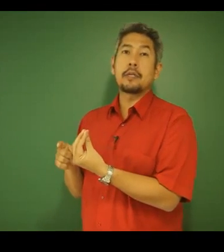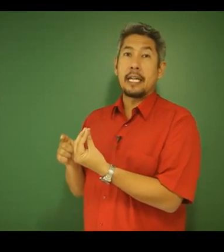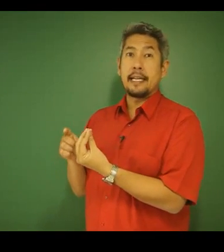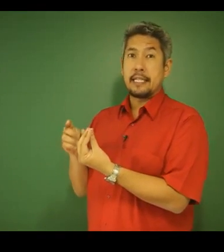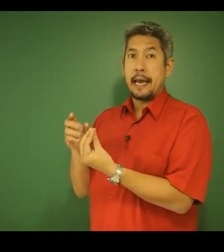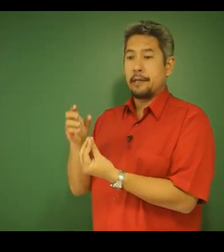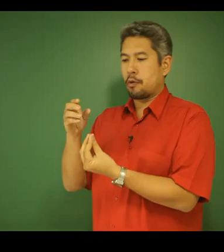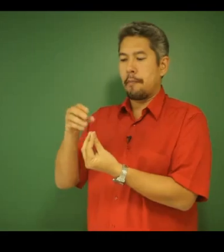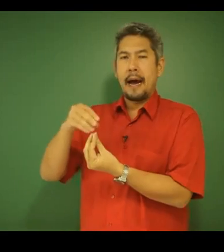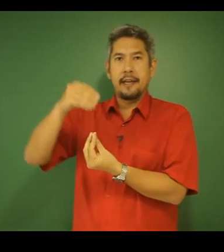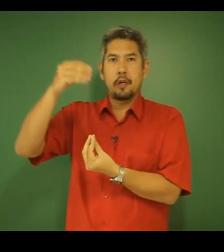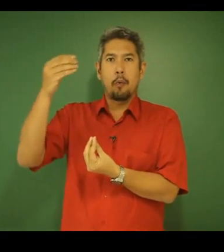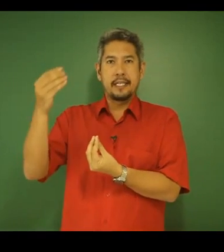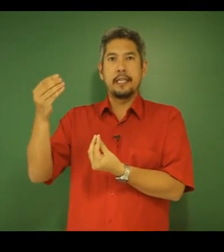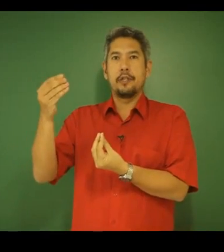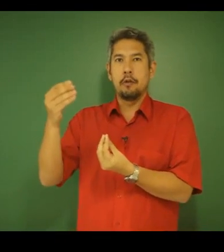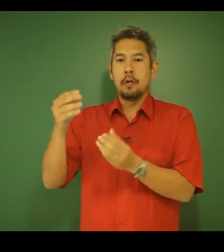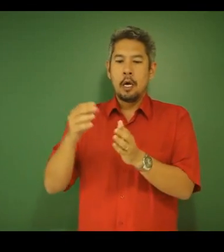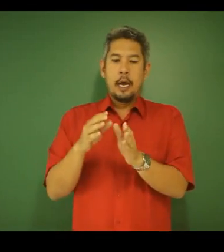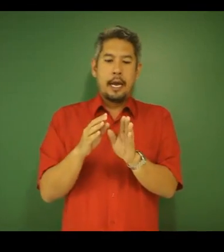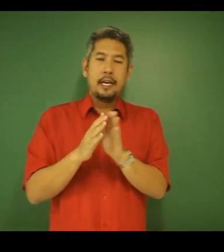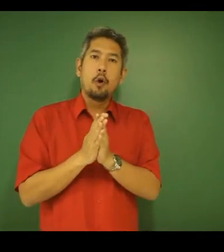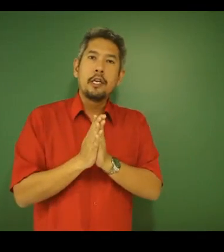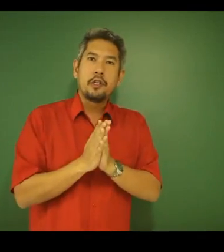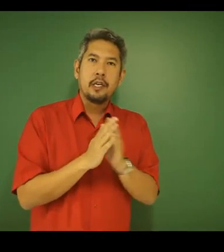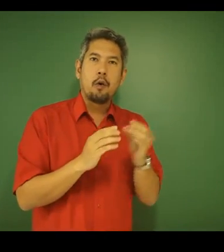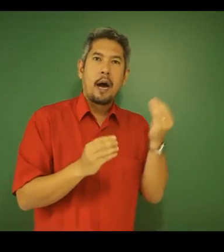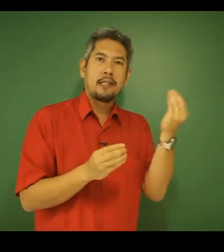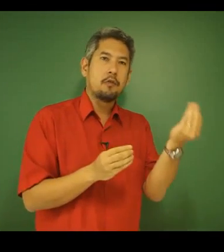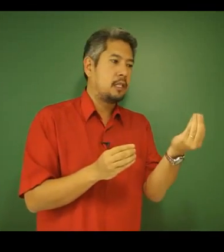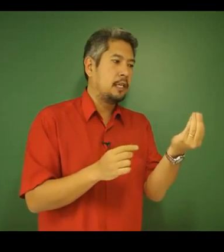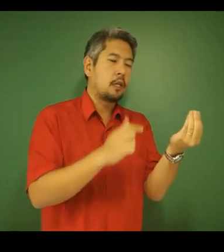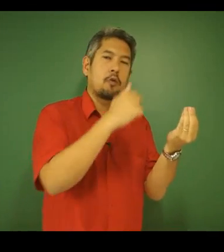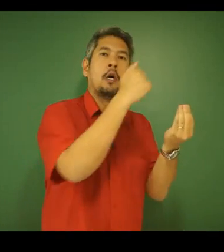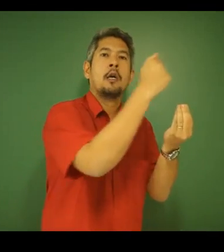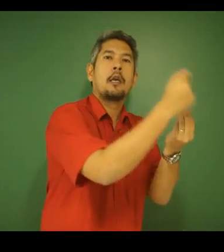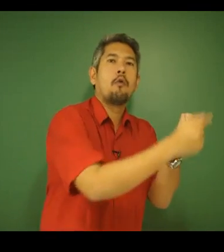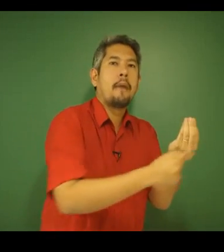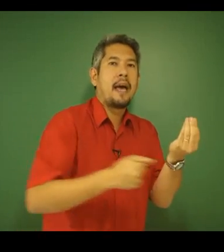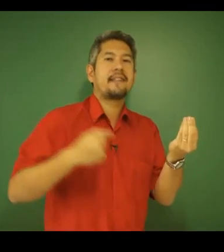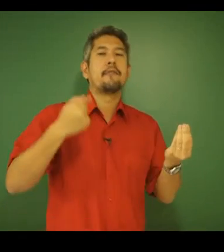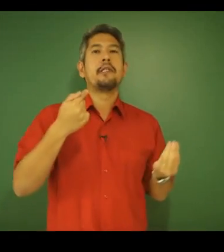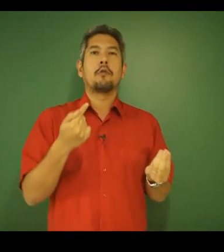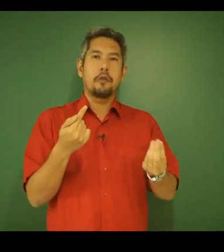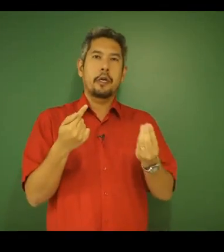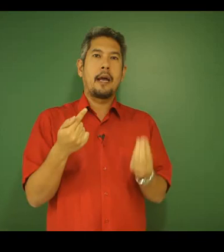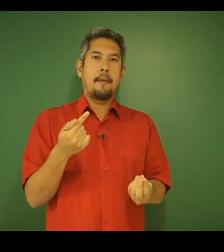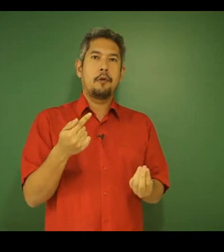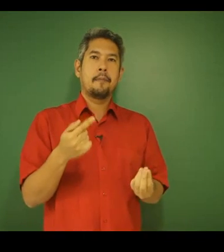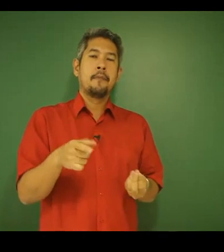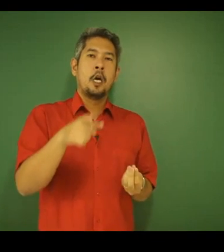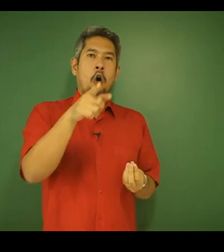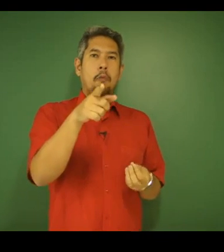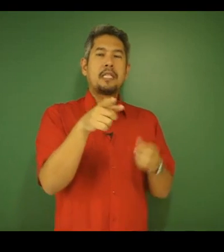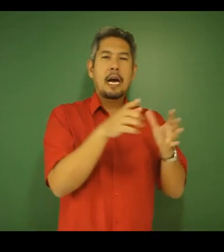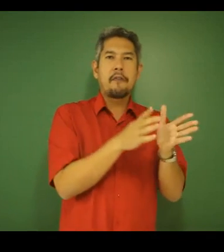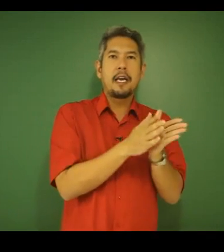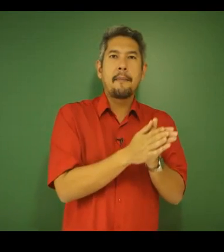oxalacético mais o acetil, ele origina o ácido cítrico, que começa o ciclo de Krebs. Observe aí a